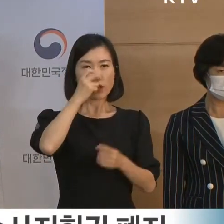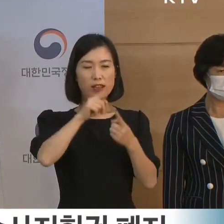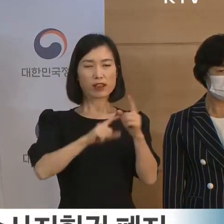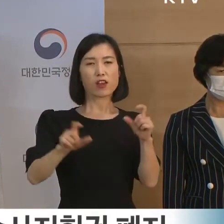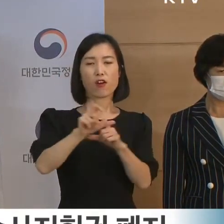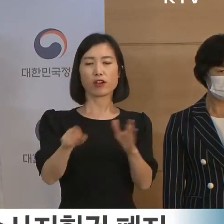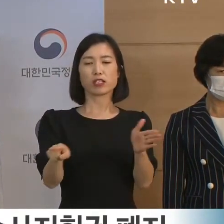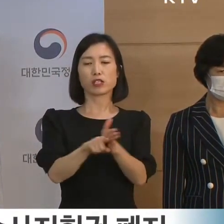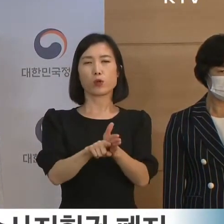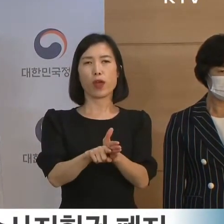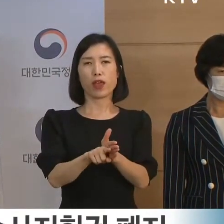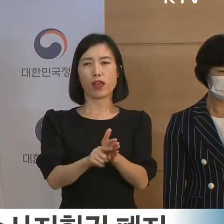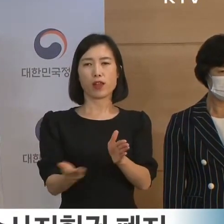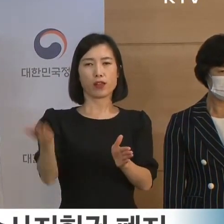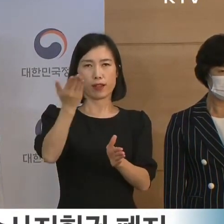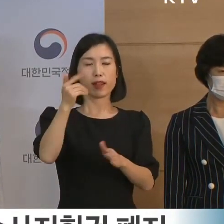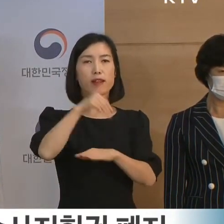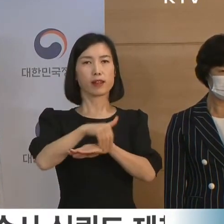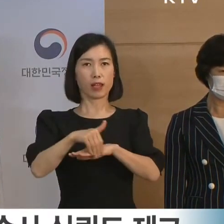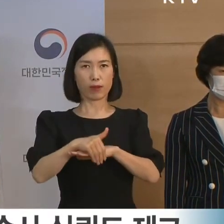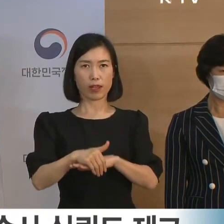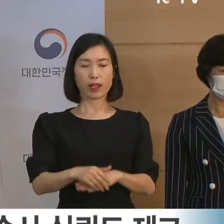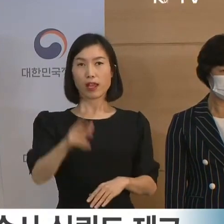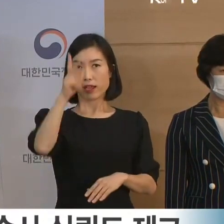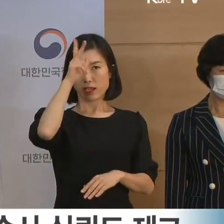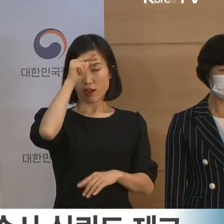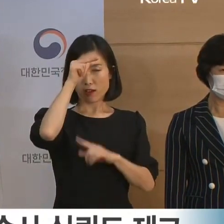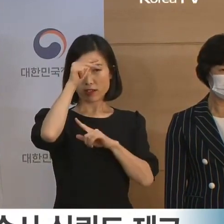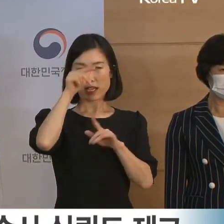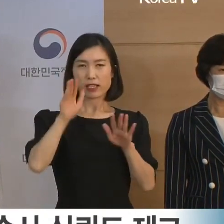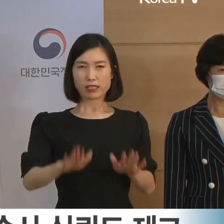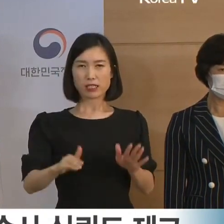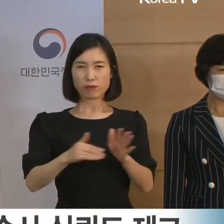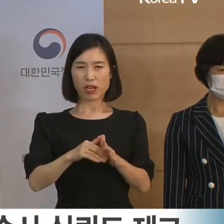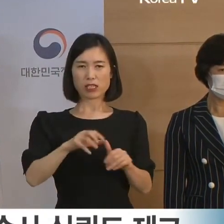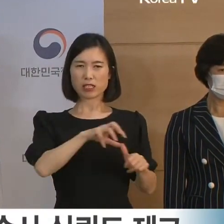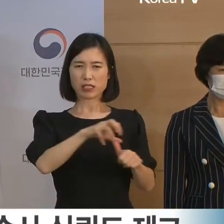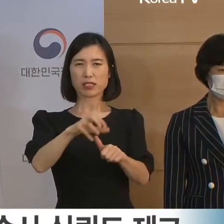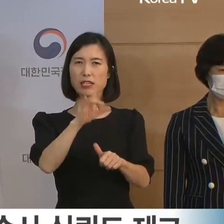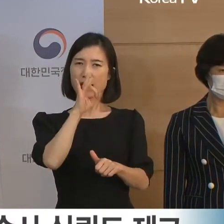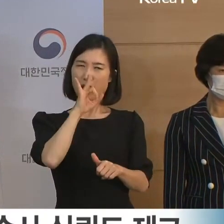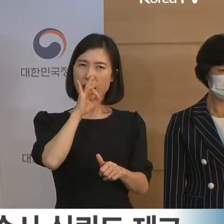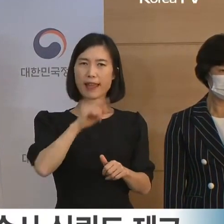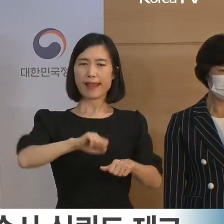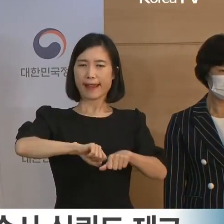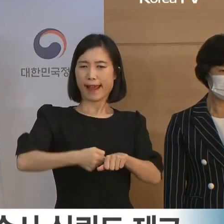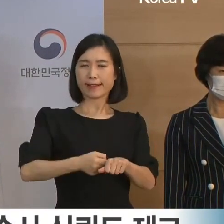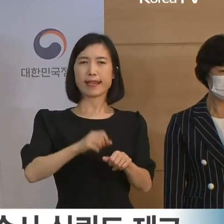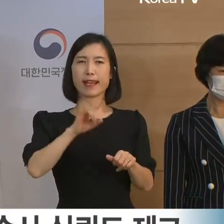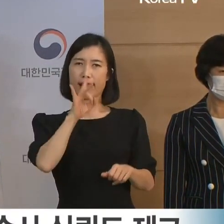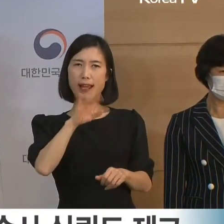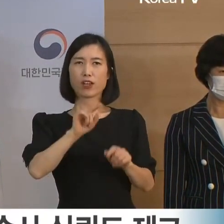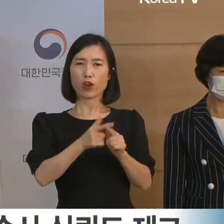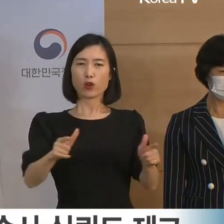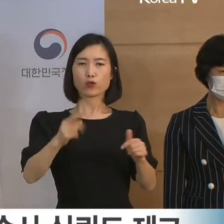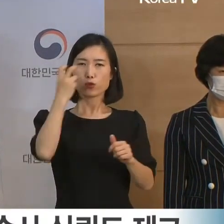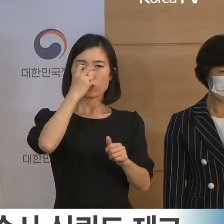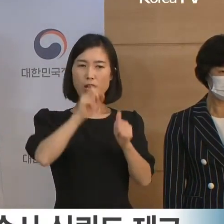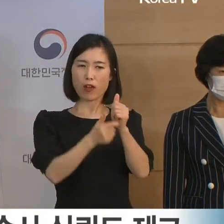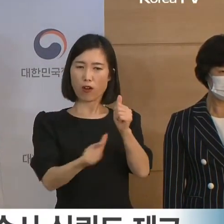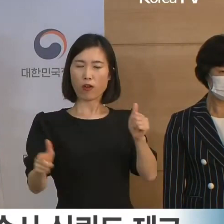신뢰도를 높이겠습니다. 경찰의 불송치 결정, 강제 수사 등 수사 전반에 대해